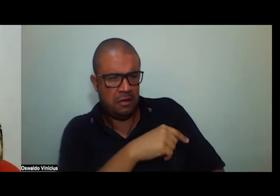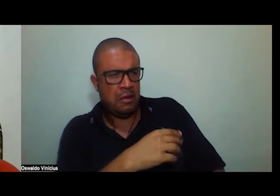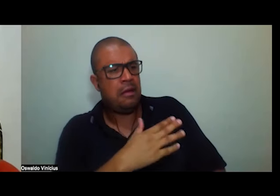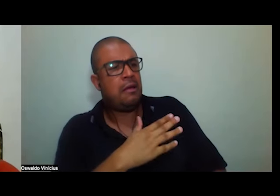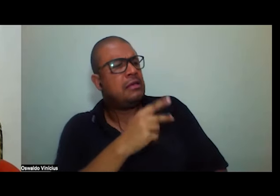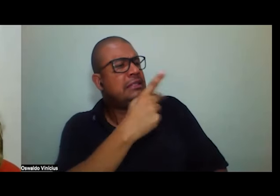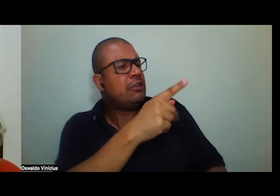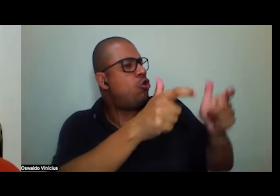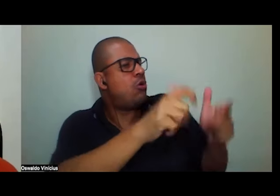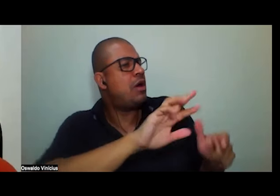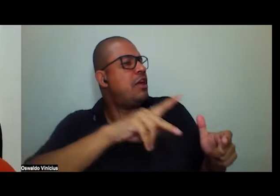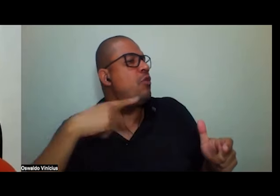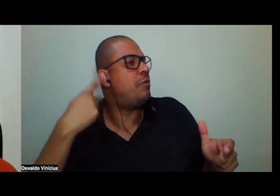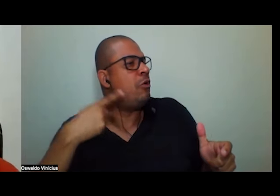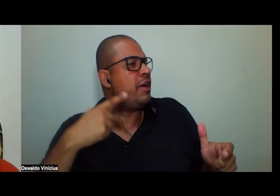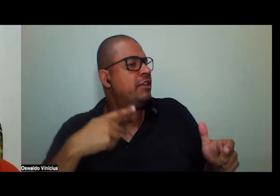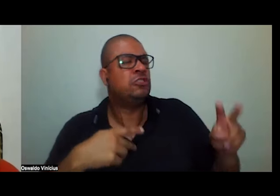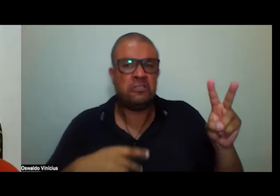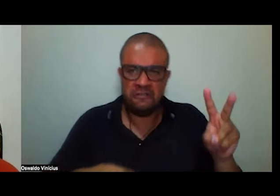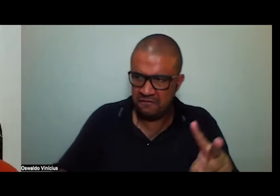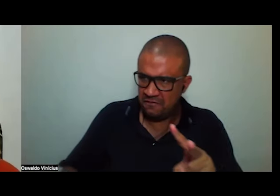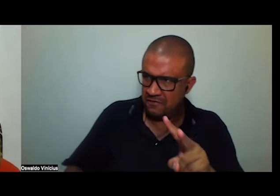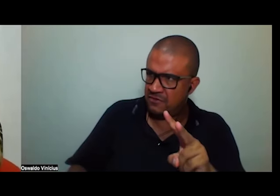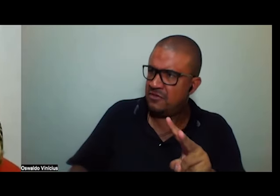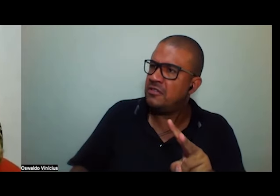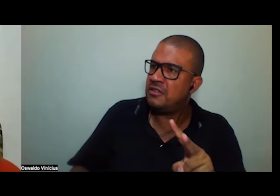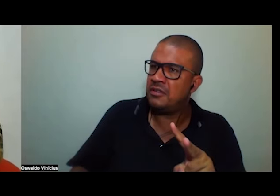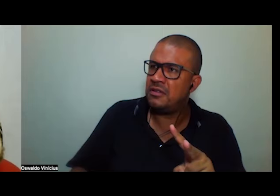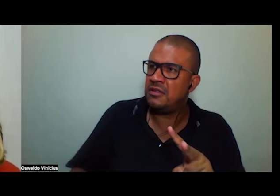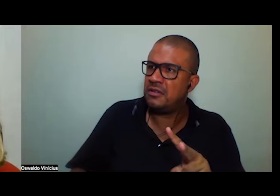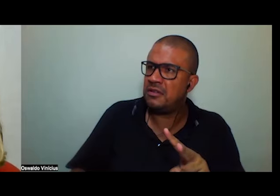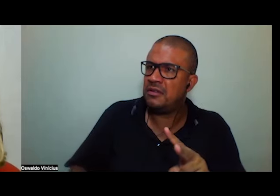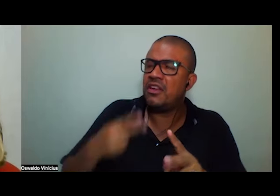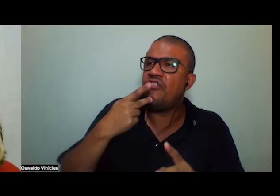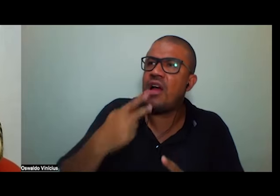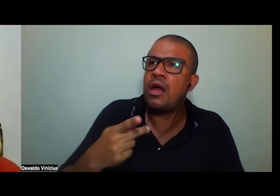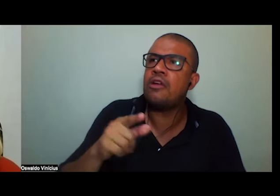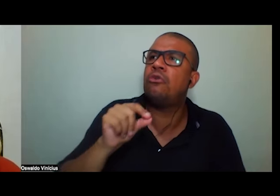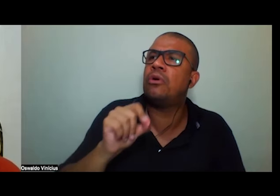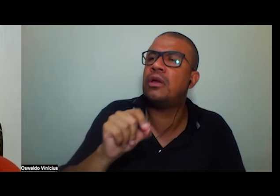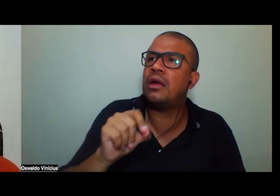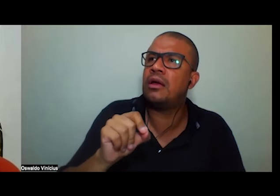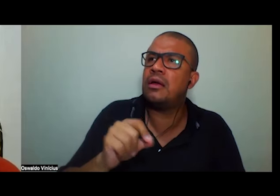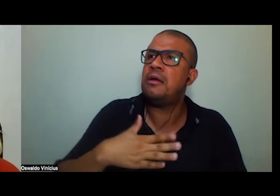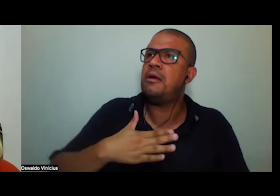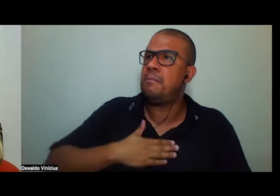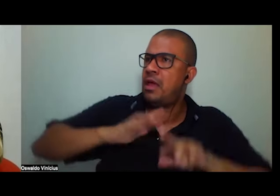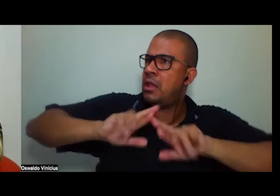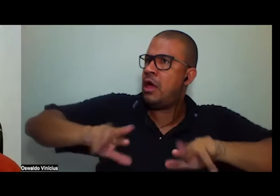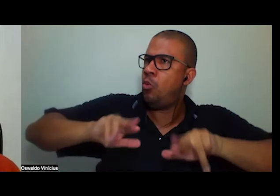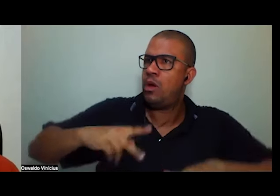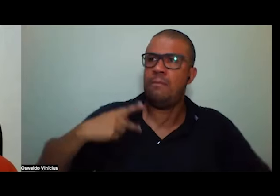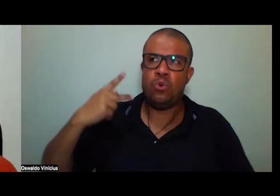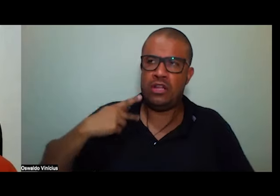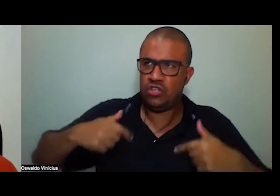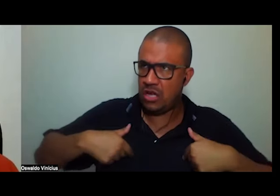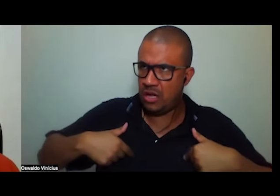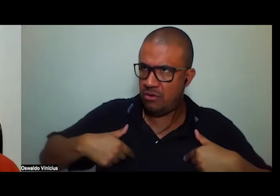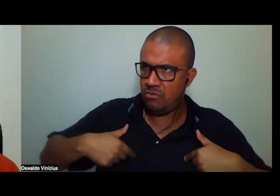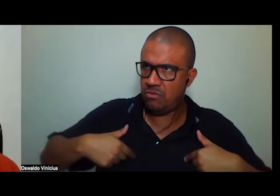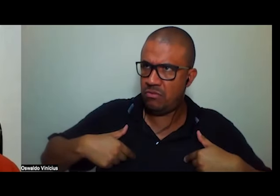a política eu olhei para o lado para as mulheres que estavam e cheguei à seguinte conclusão se o meu lugar não fosse a política não seria